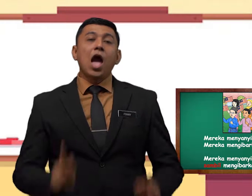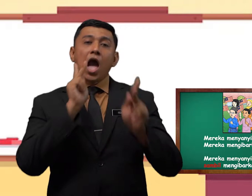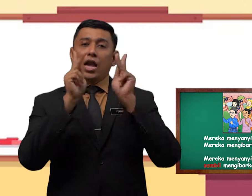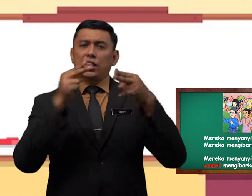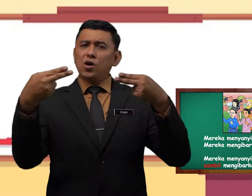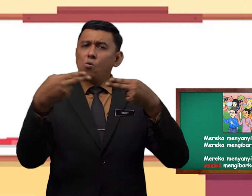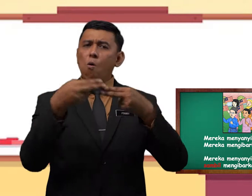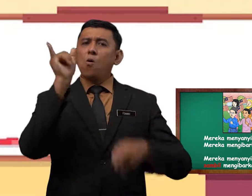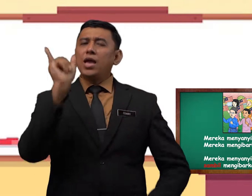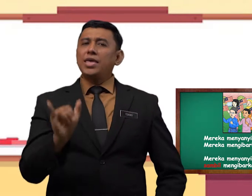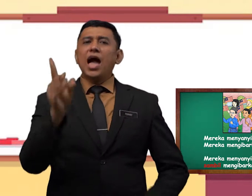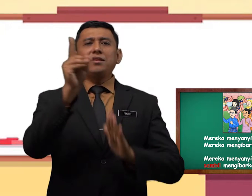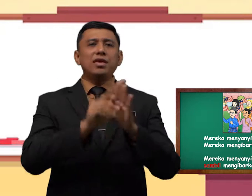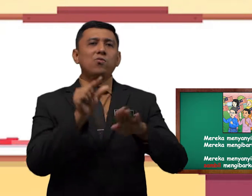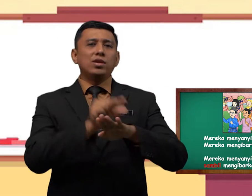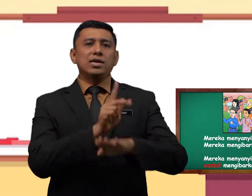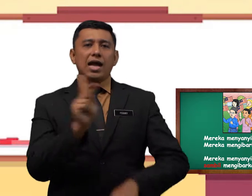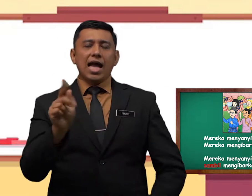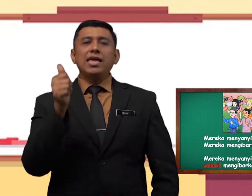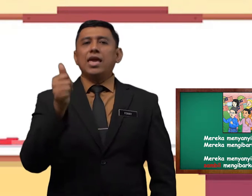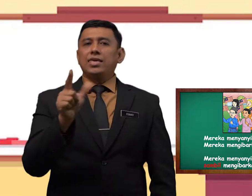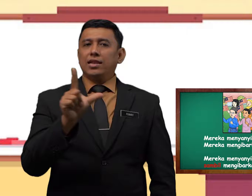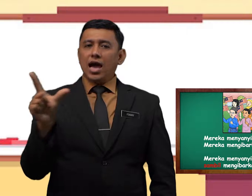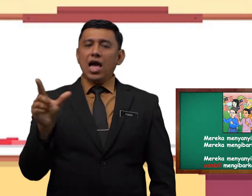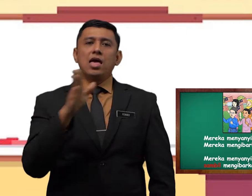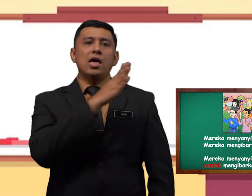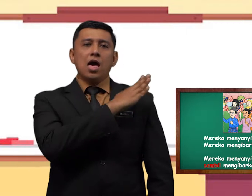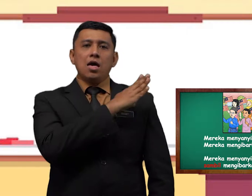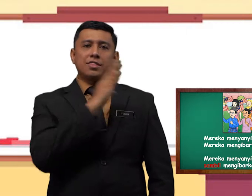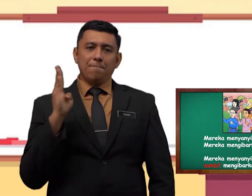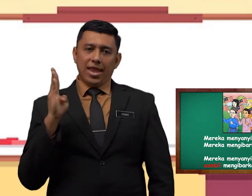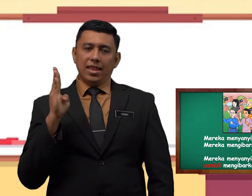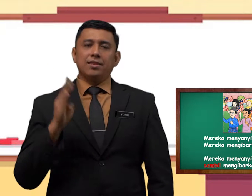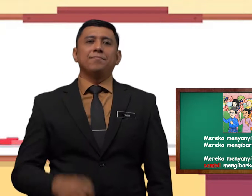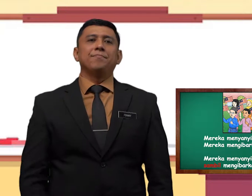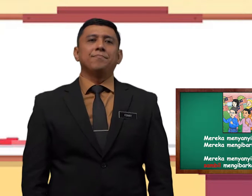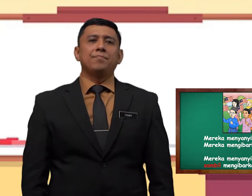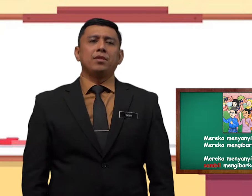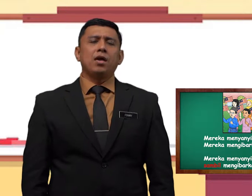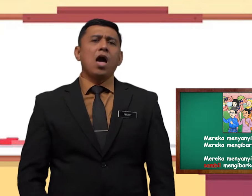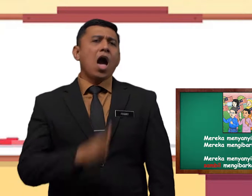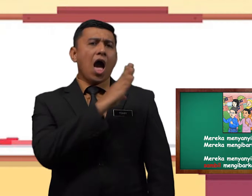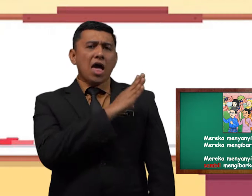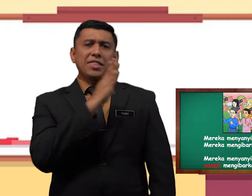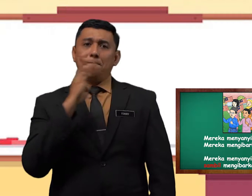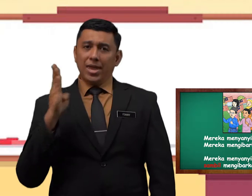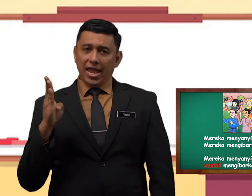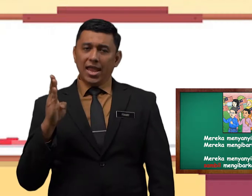Kata hubung yang digunakan ialah sambil. Sambil